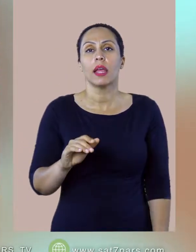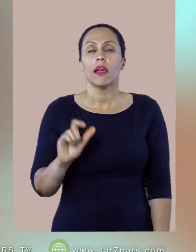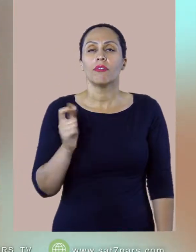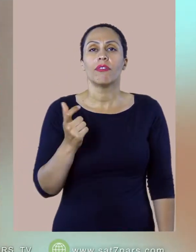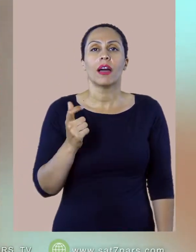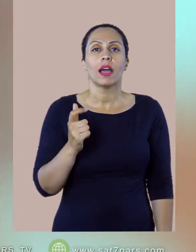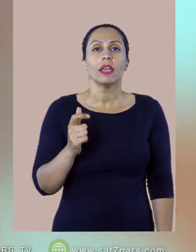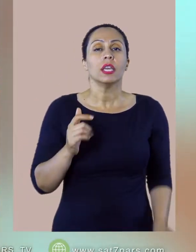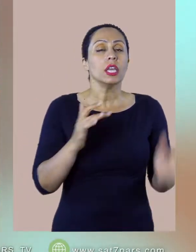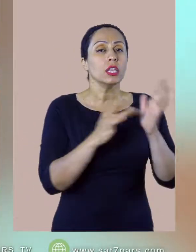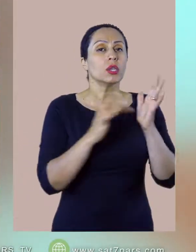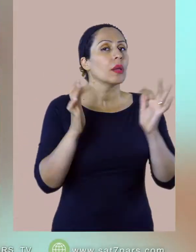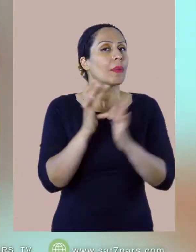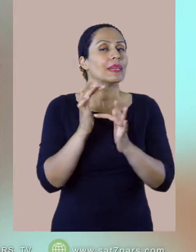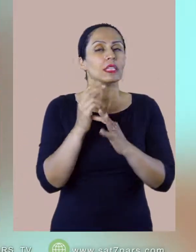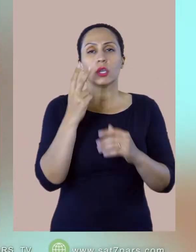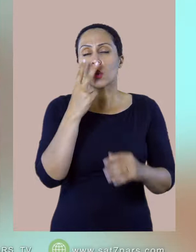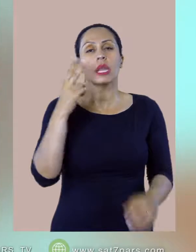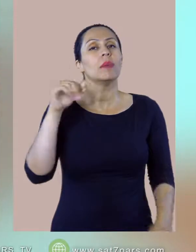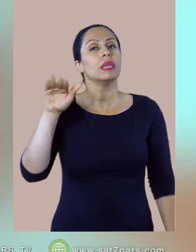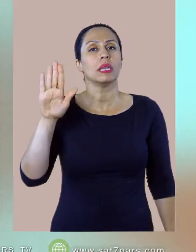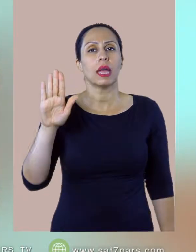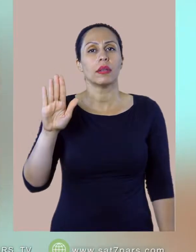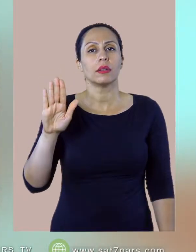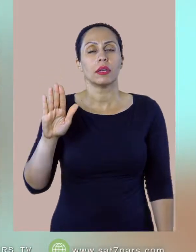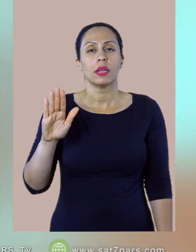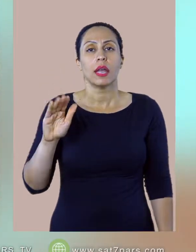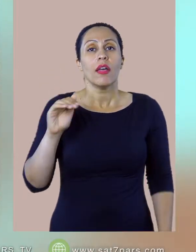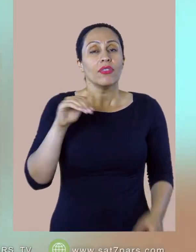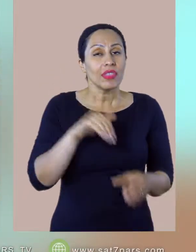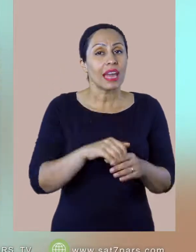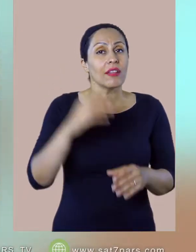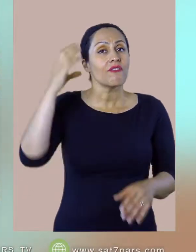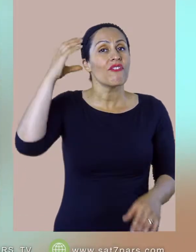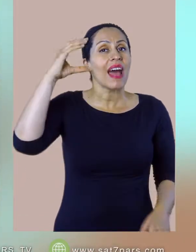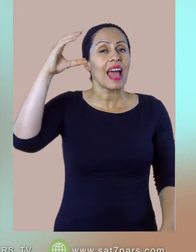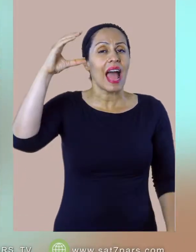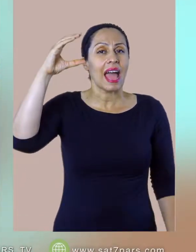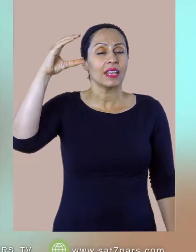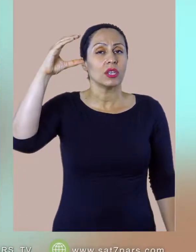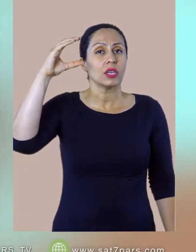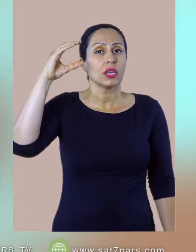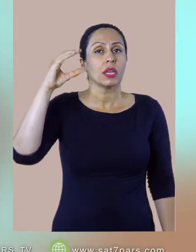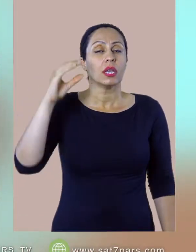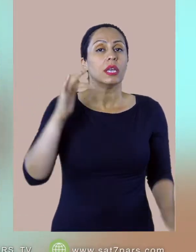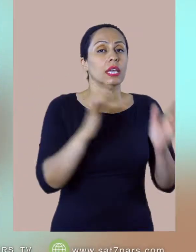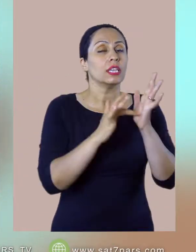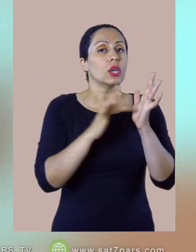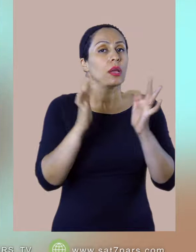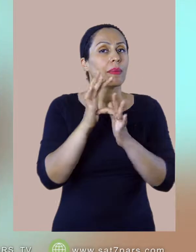که خدافند گم شده بود اون تو در چنین فرهنگی در چنین اتموسفری ایسای مسیح در متا 11